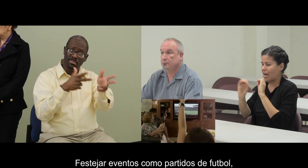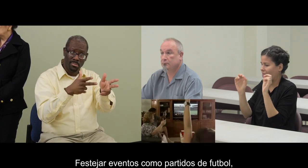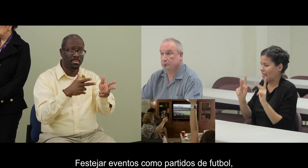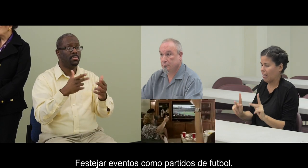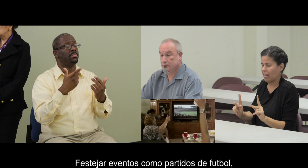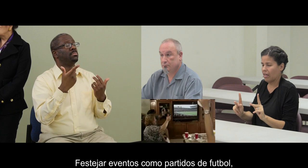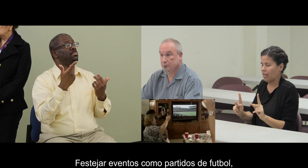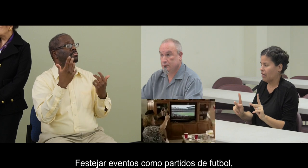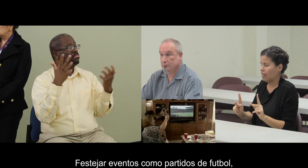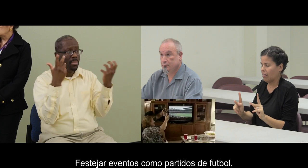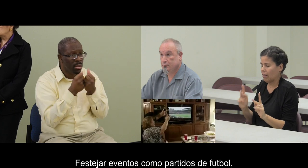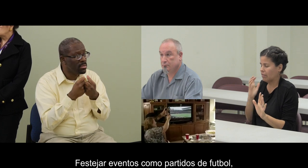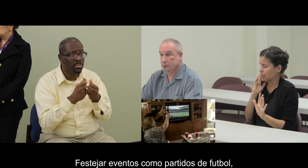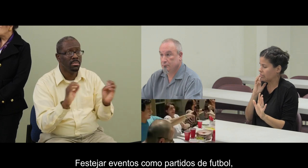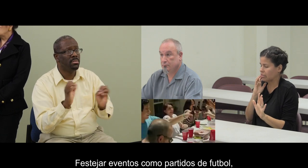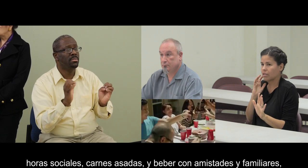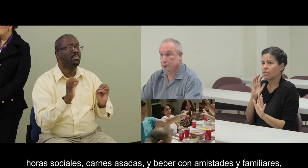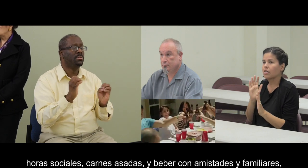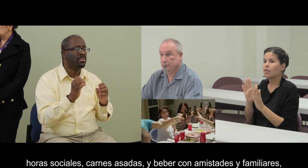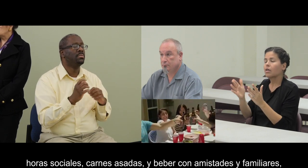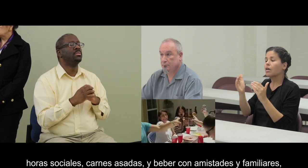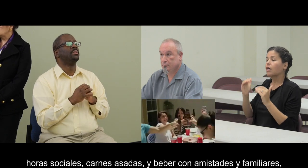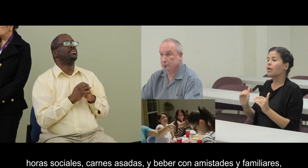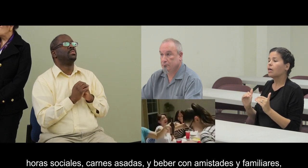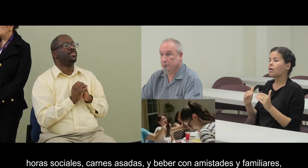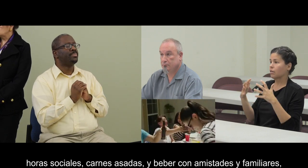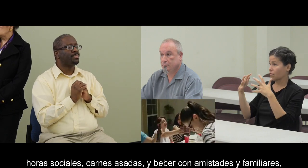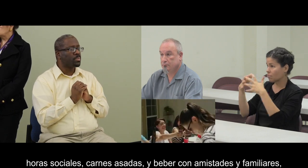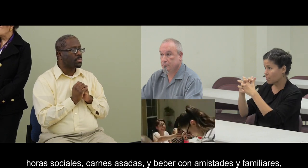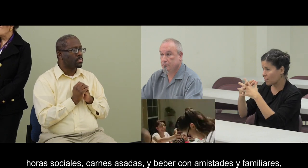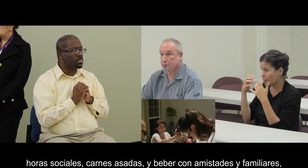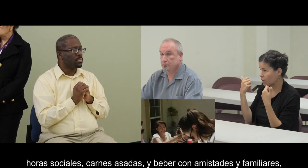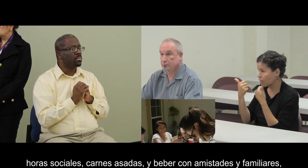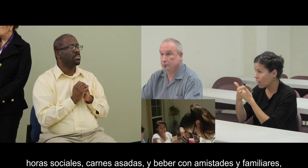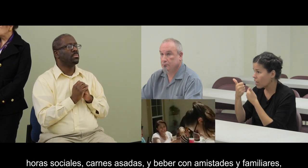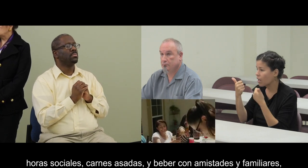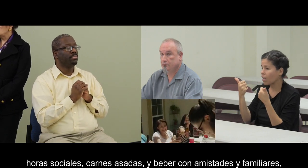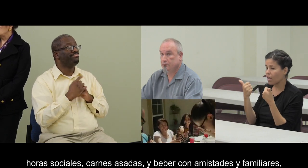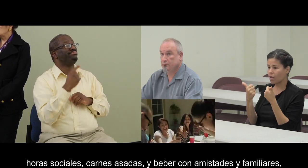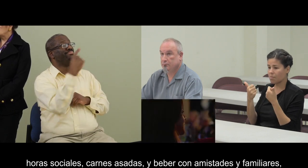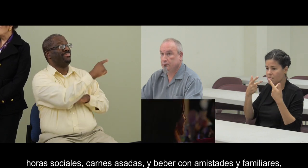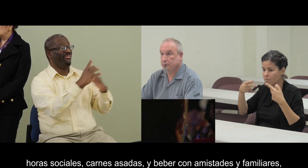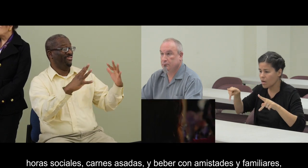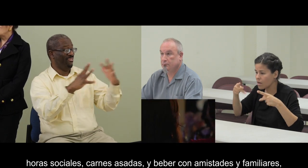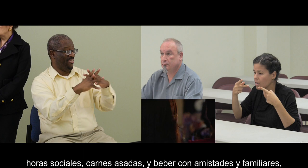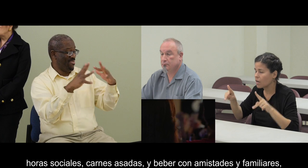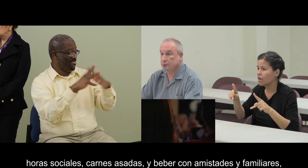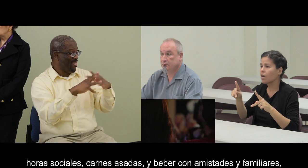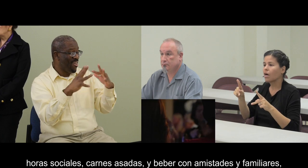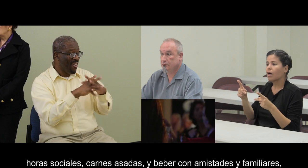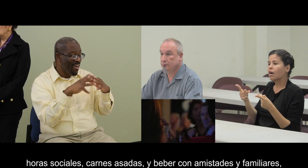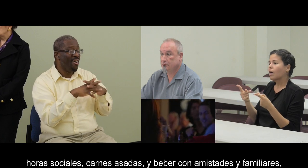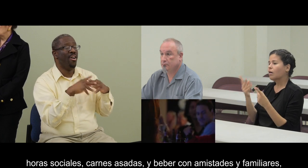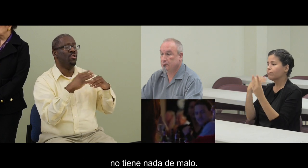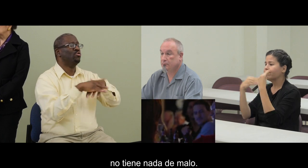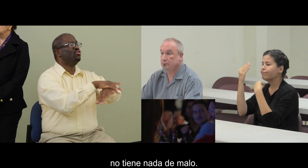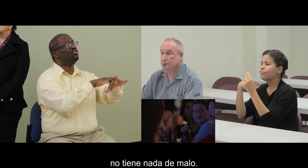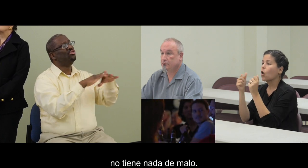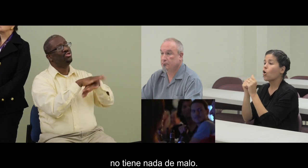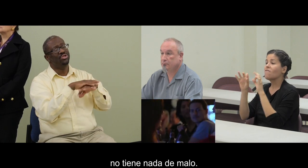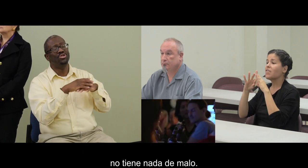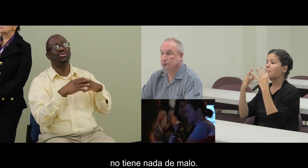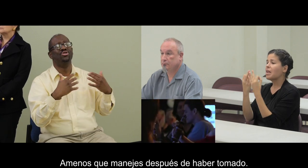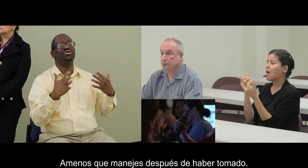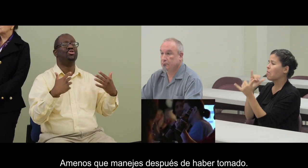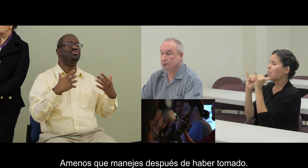Festejar eventos como partidos de fútbol, horas sociales, carnes asadas y beber con amistades y familiares, no tienen